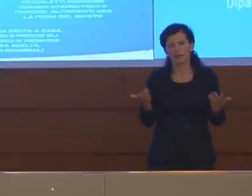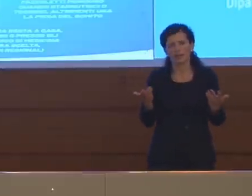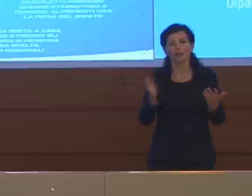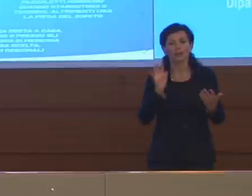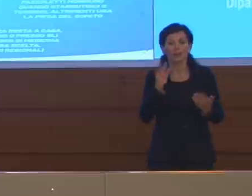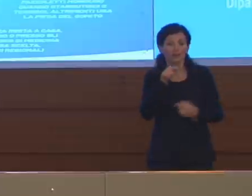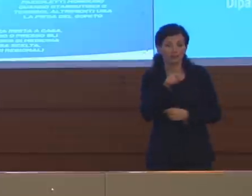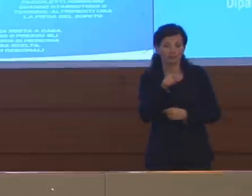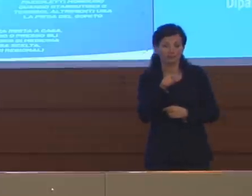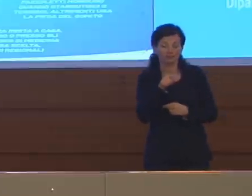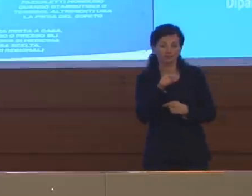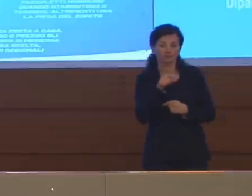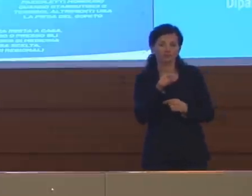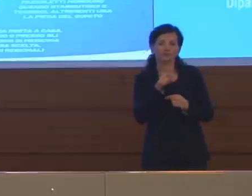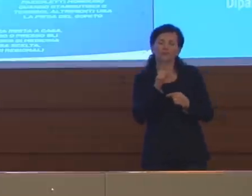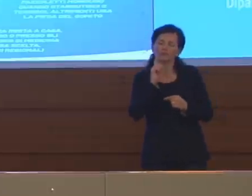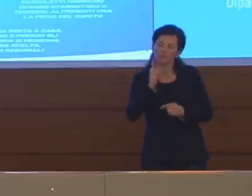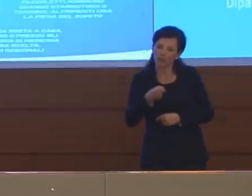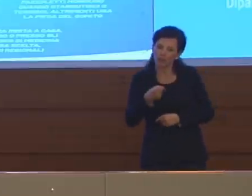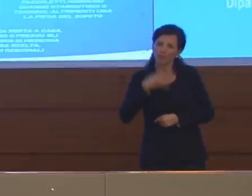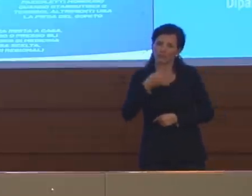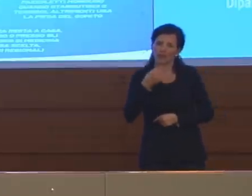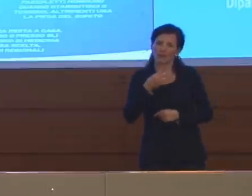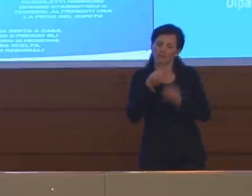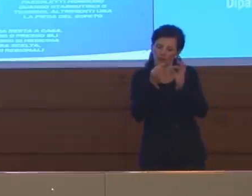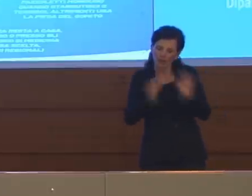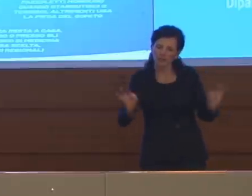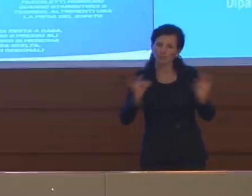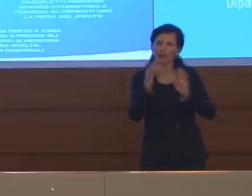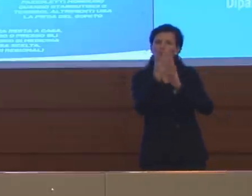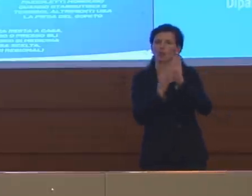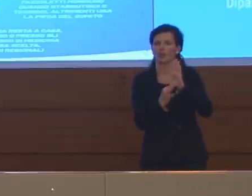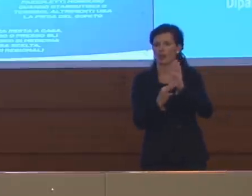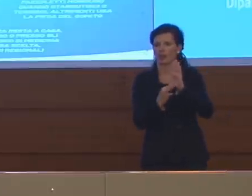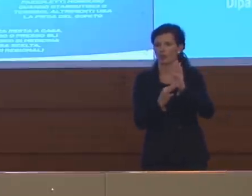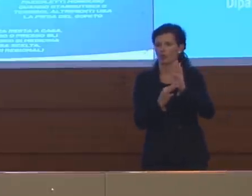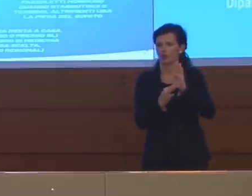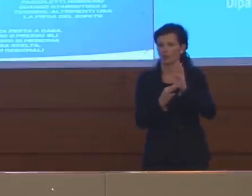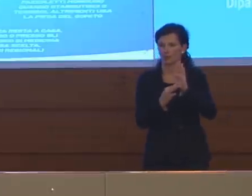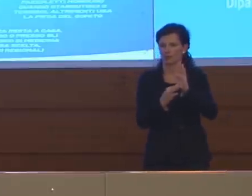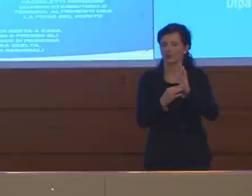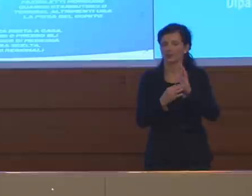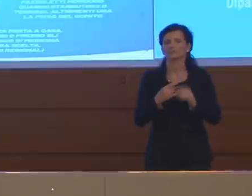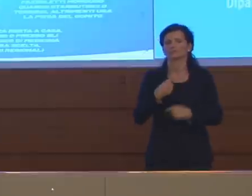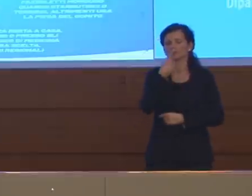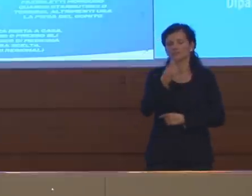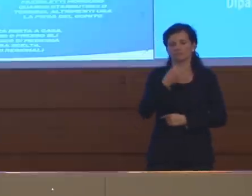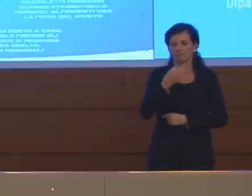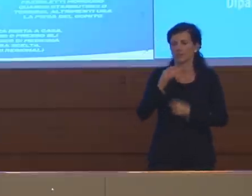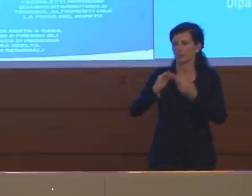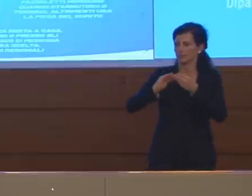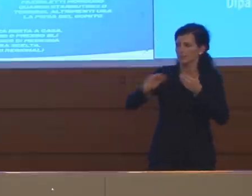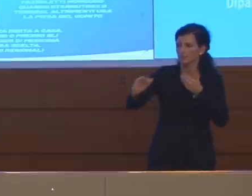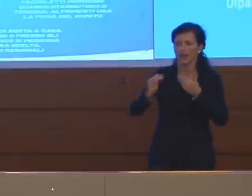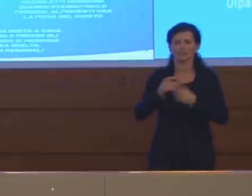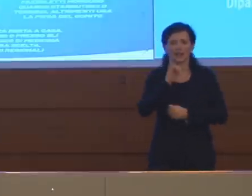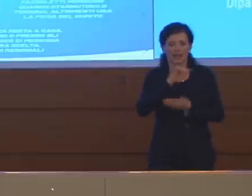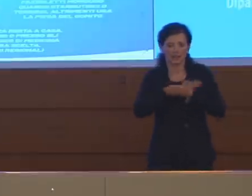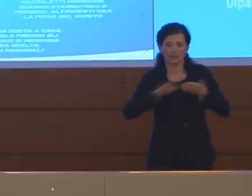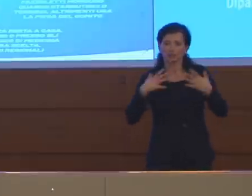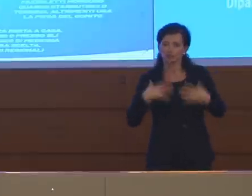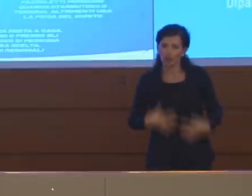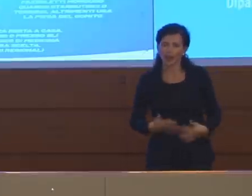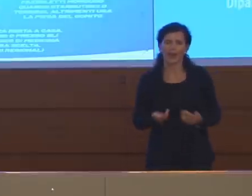richiedono il rispetto di alcune regole che ci siamo detti e quindi tutte le misure di distanziamento, di igiene, anche l'uso come